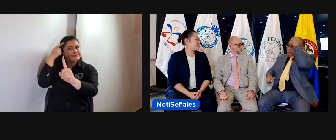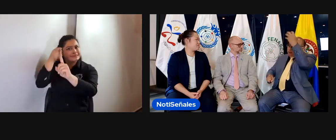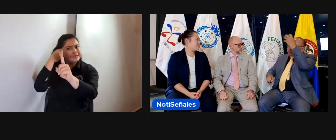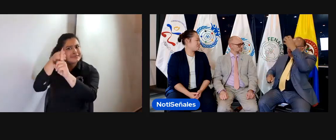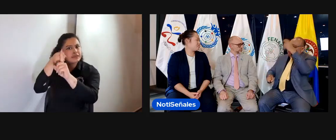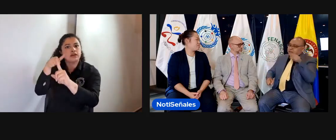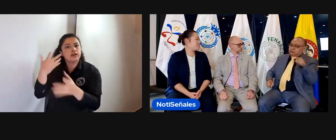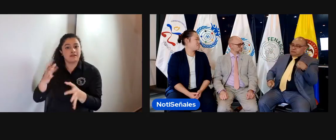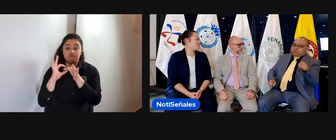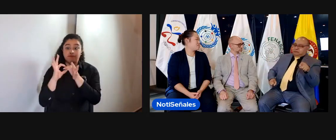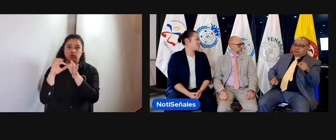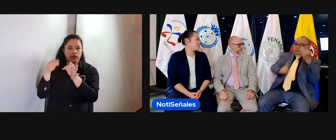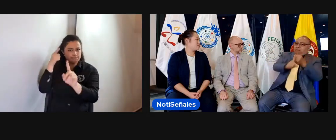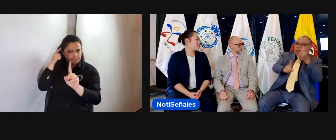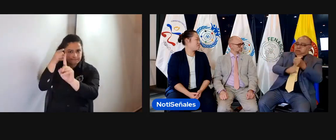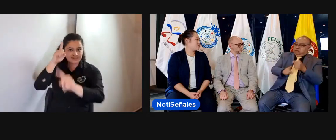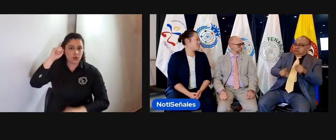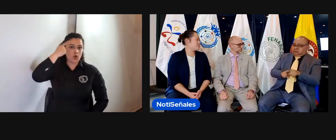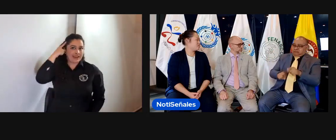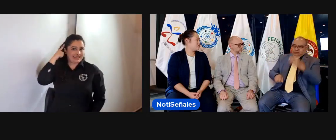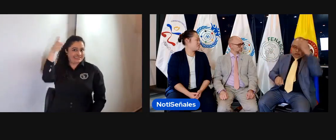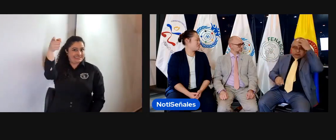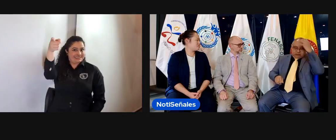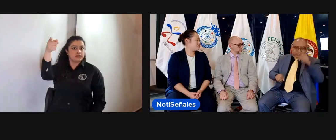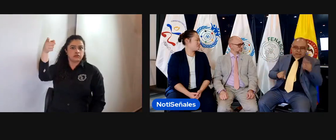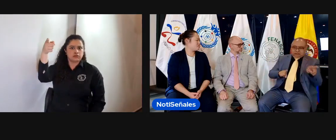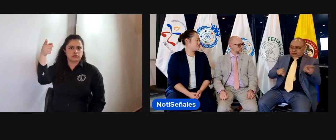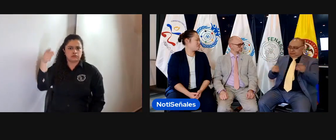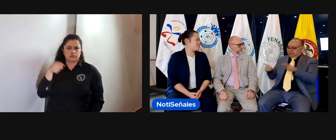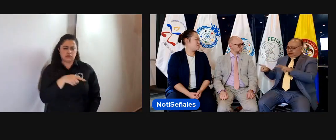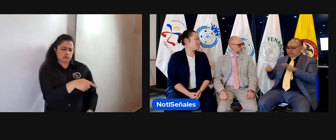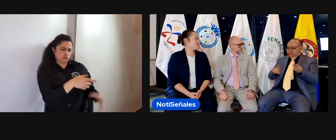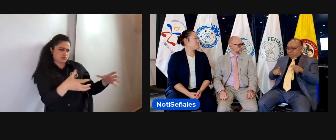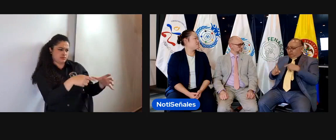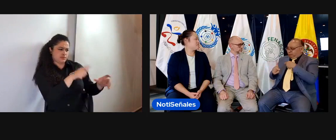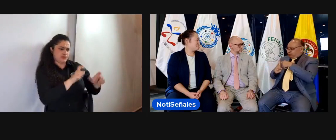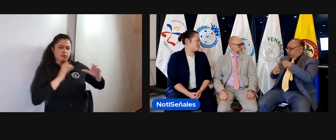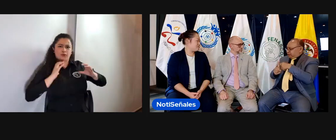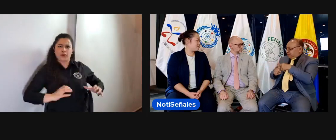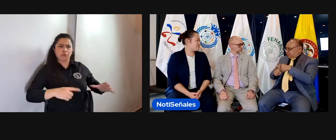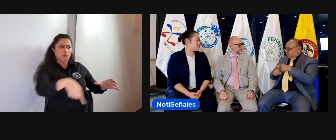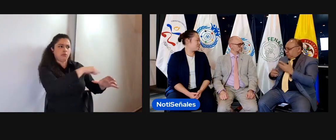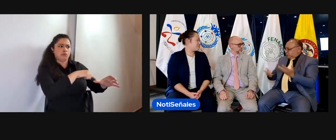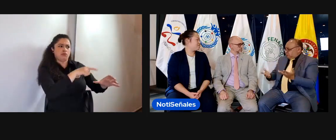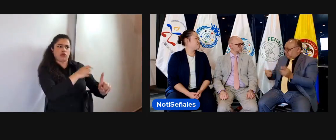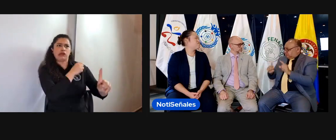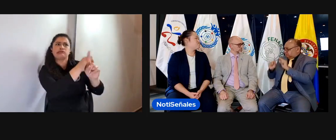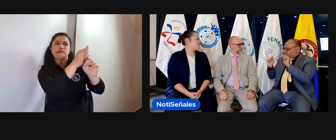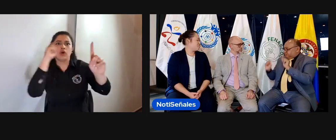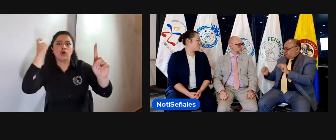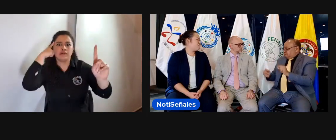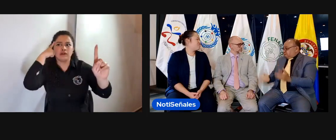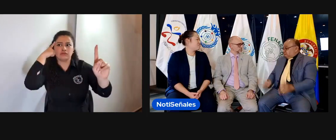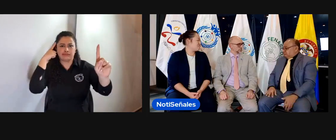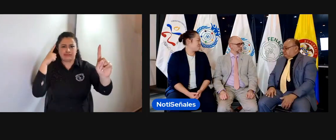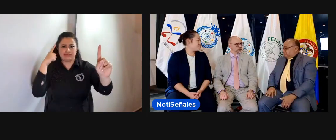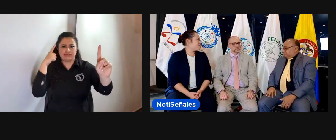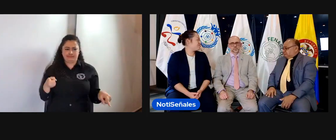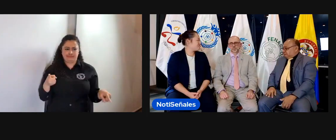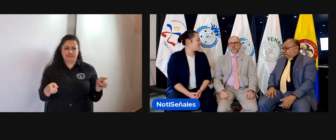trabajamos, hacemos incidencia frente al gobierno, pero ellos hacen una incidencia frente al gobierno también. Bien, entonces, estos dos frentes, ¿eso cómo lo ve